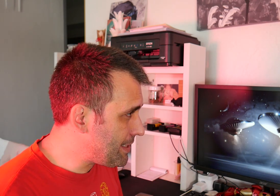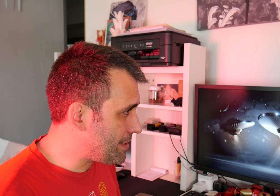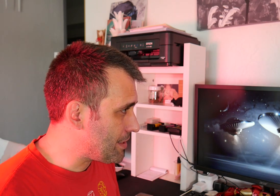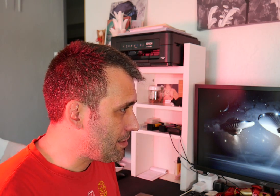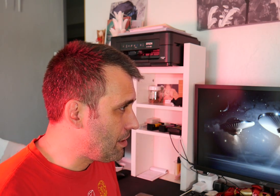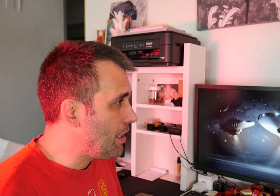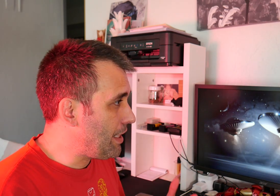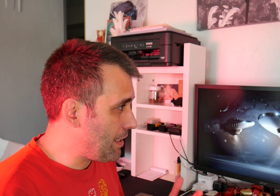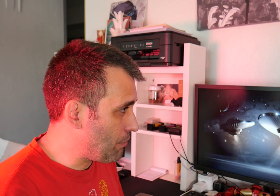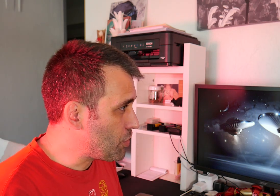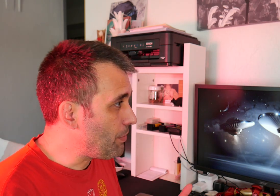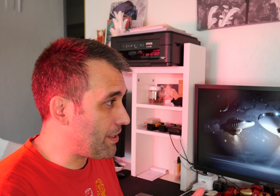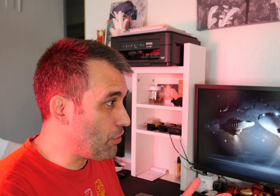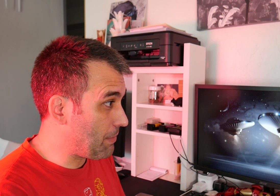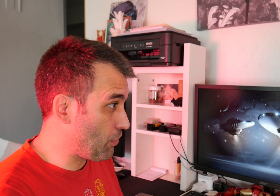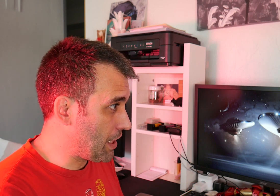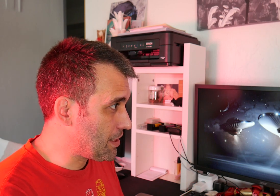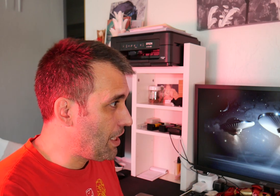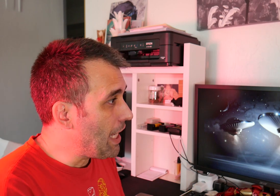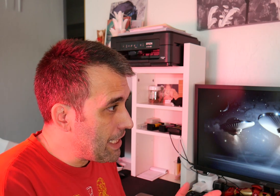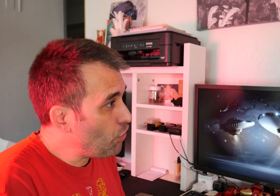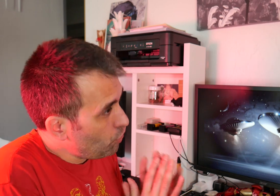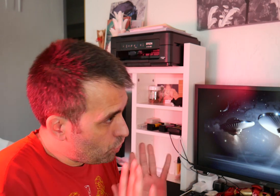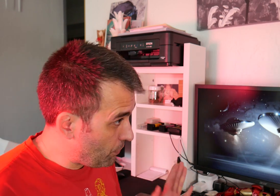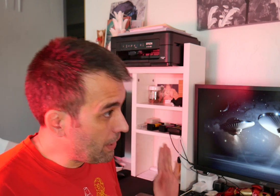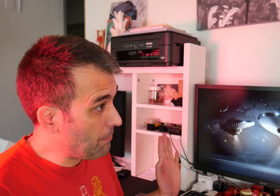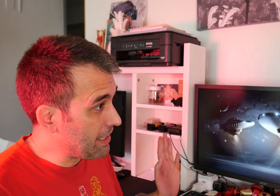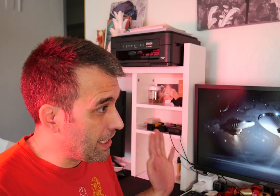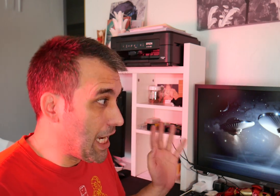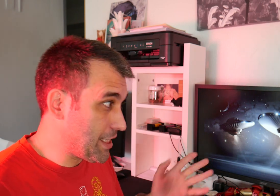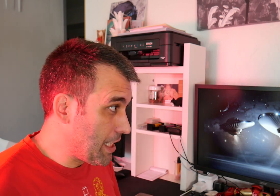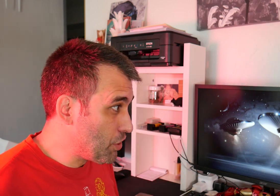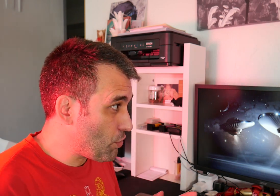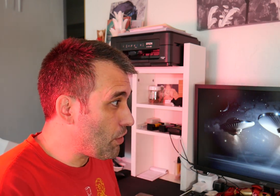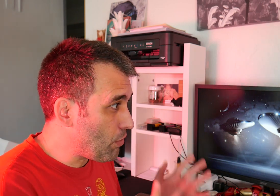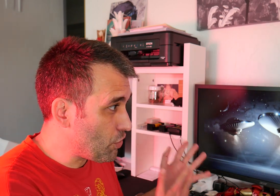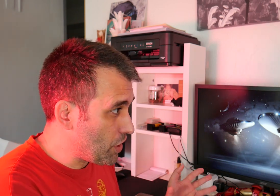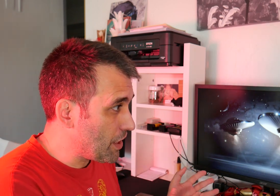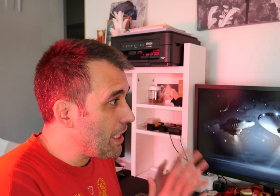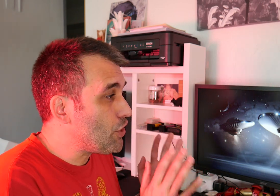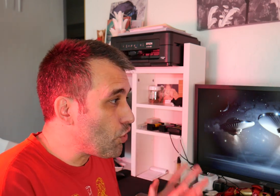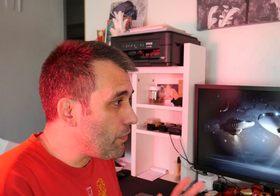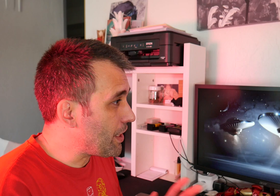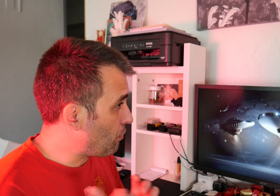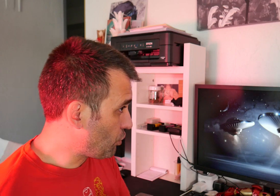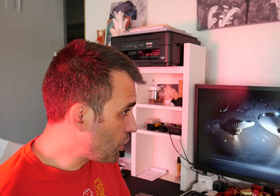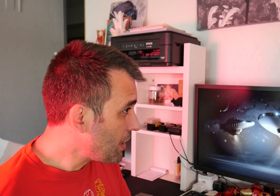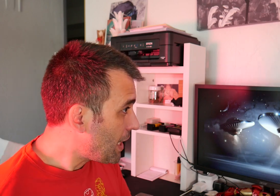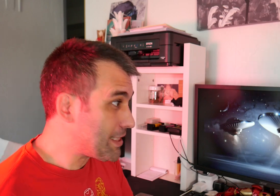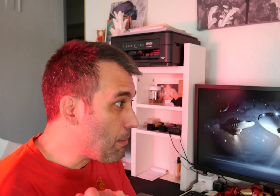Insistes. Te muestro mi recibo de McDonald's. Eso no es suficiente para ti. Así que le muestro algo a Juan Tontín. Y todos ven que Juan Tontín está